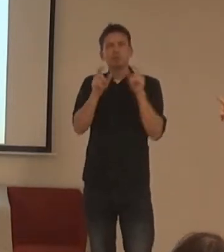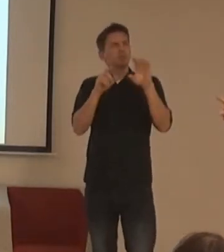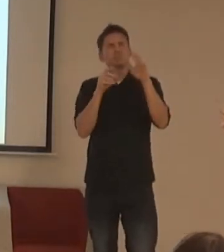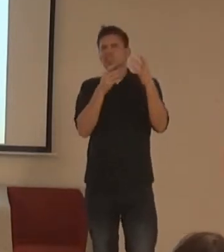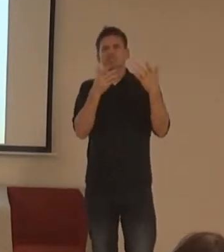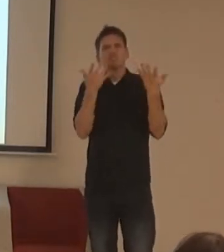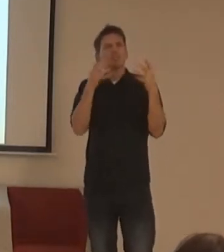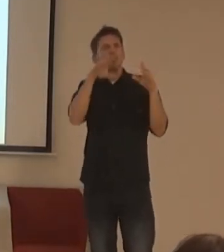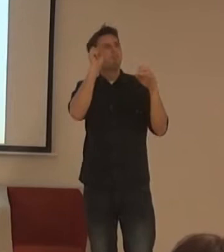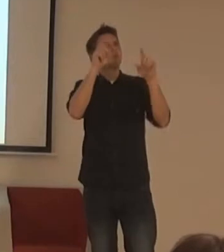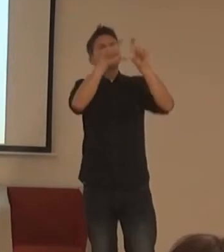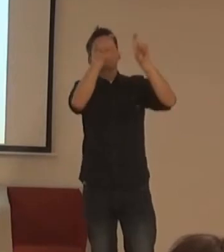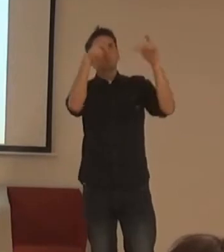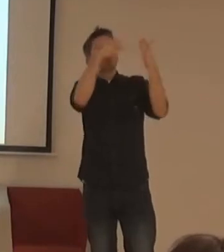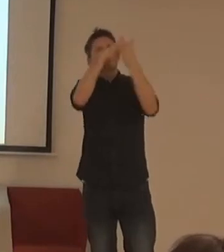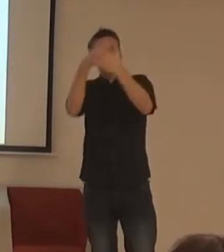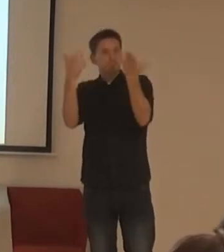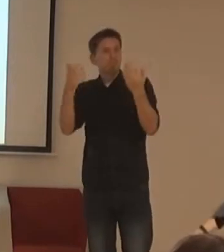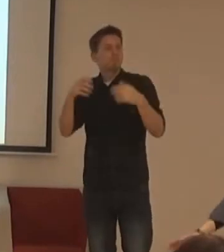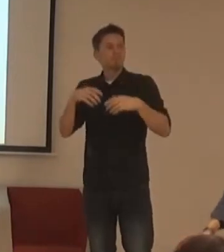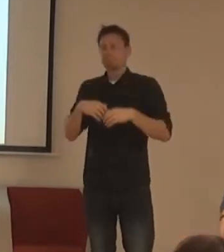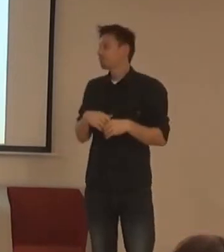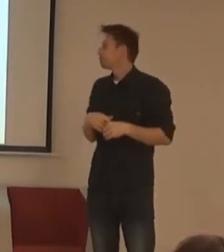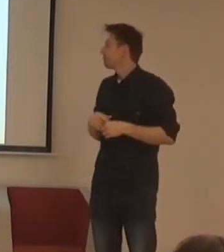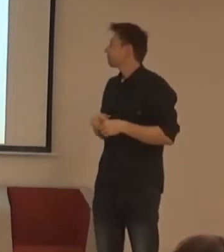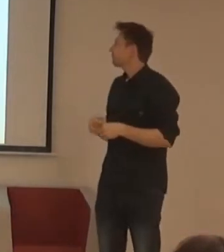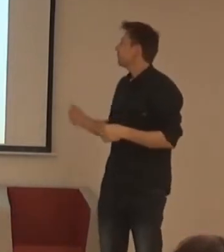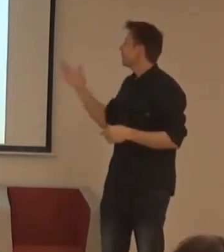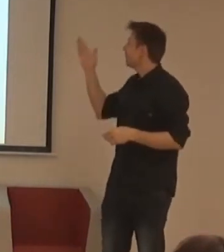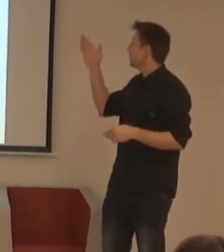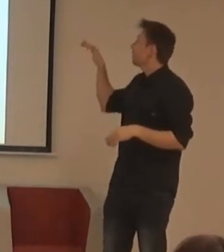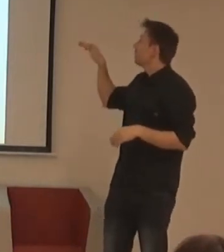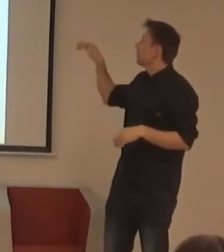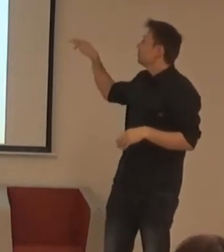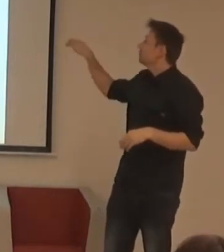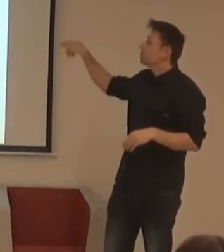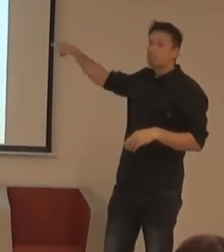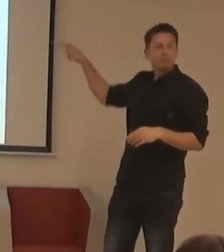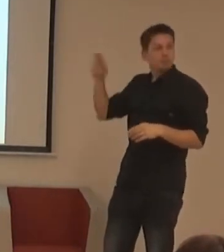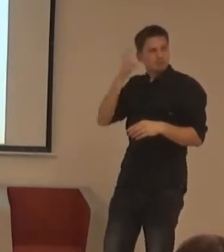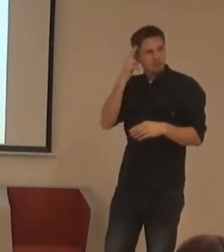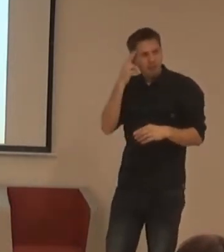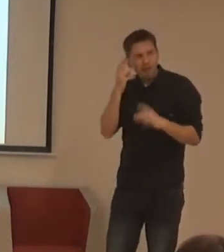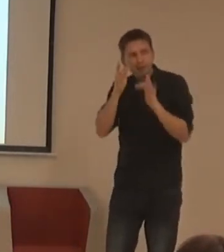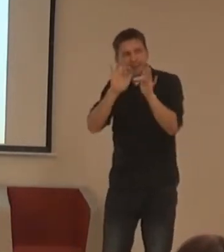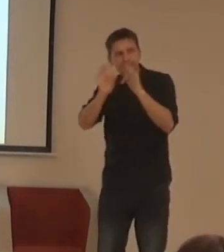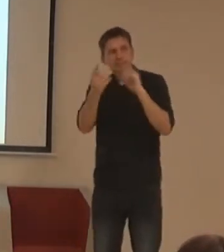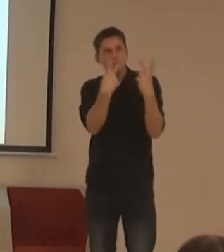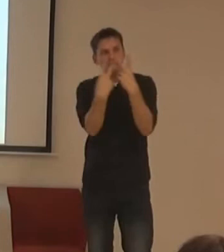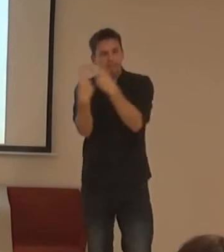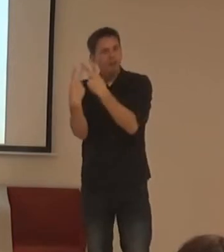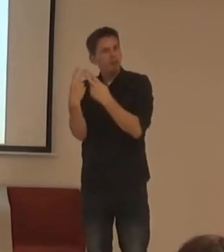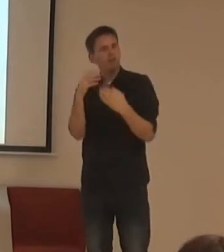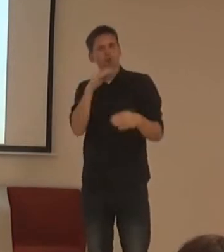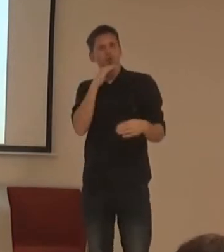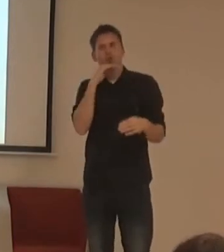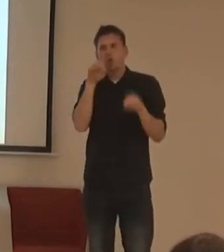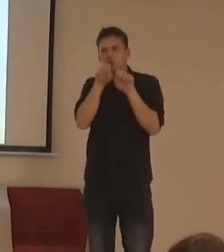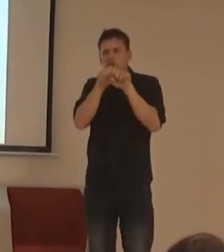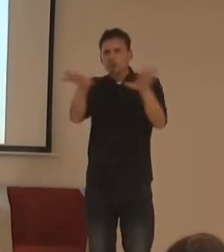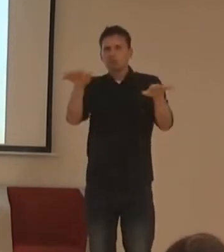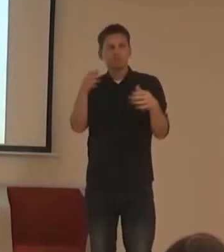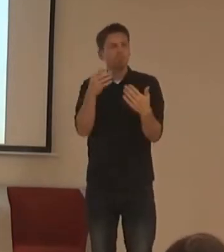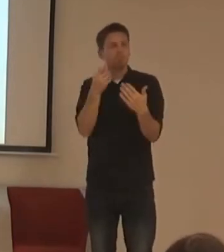Brutální bariéru je systém na ověřování toho, jste robot, kapča. Tenhle ten obrázek mi předal můj